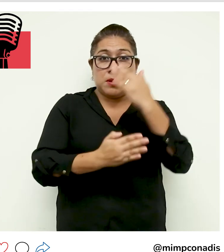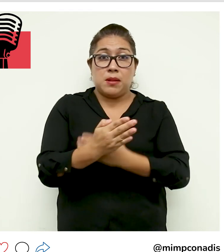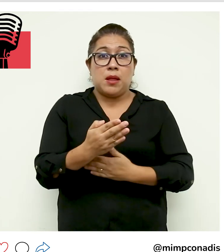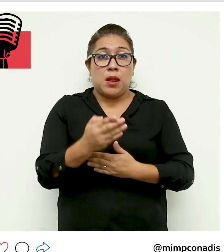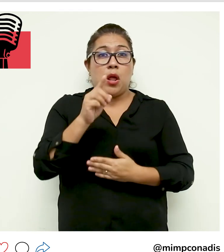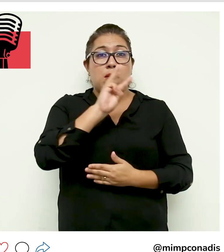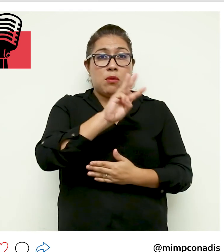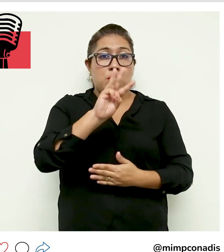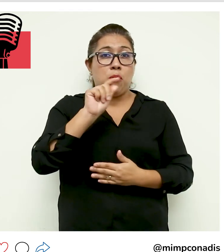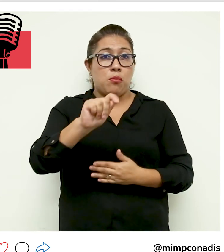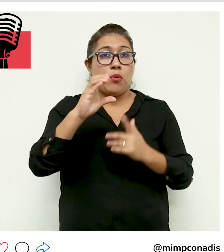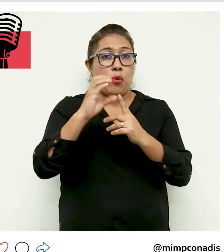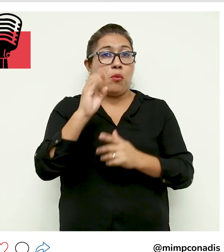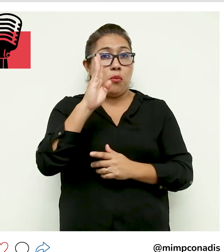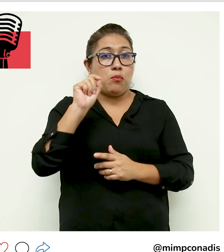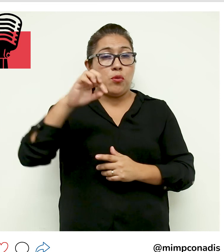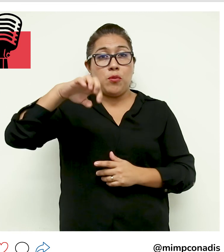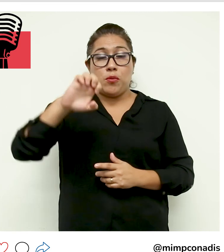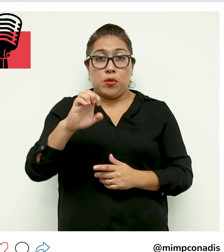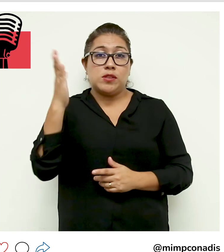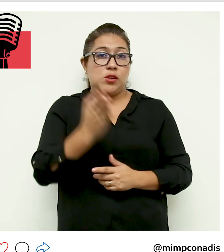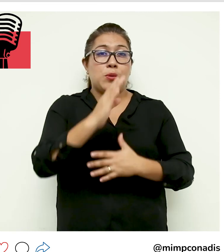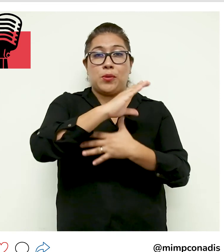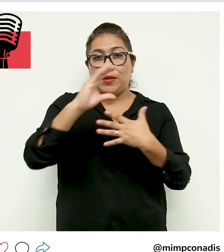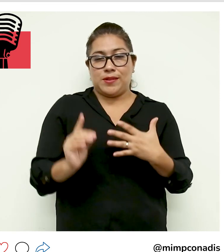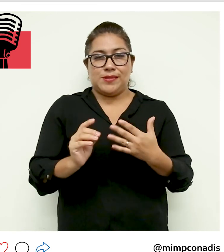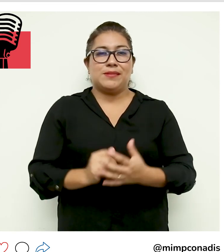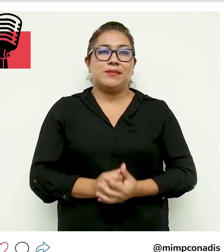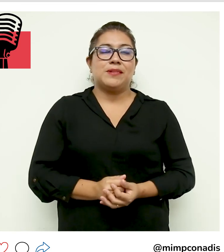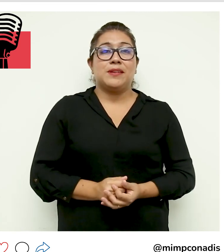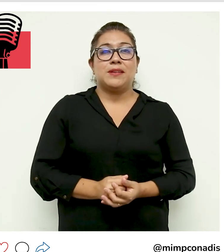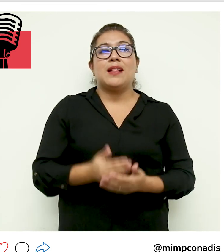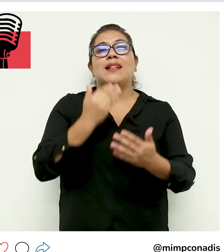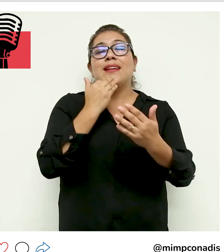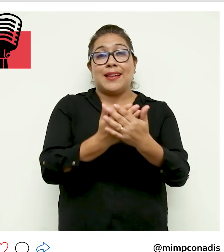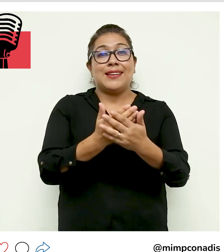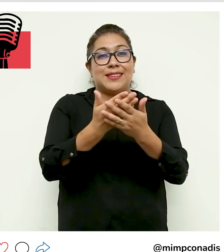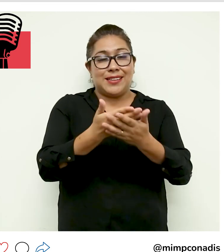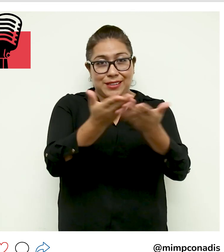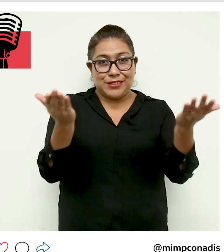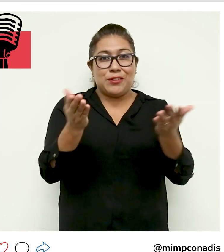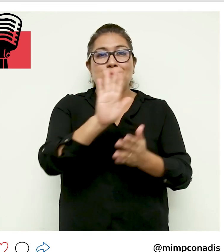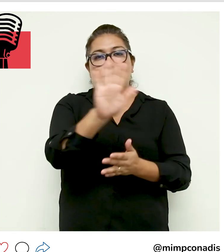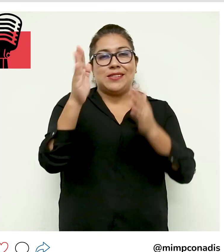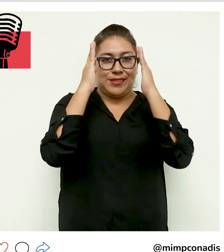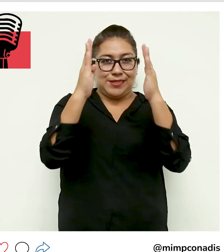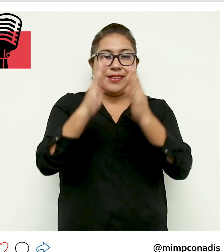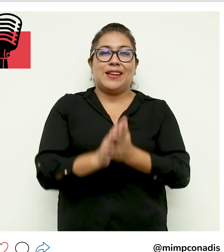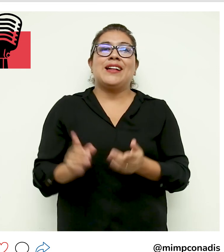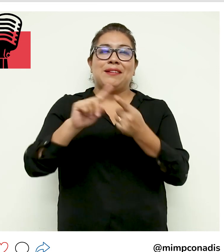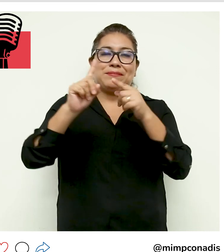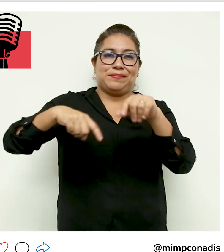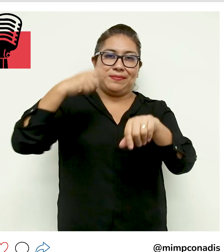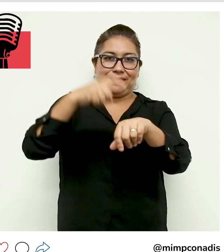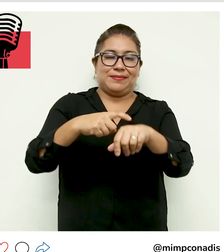discapacidad en www.gov.pe slash conadis. Gracias a todas y todos por su